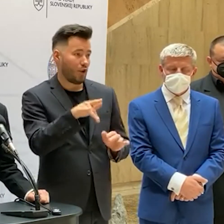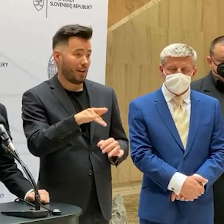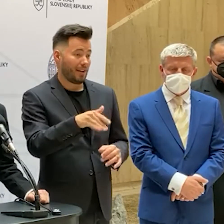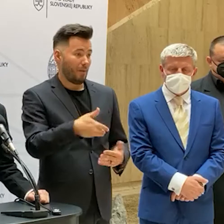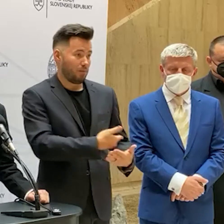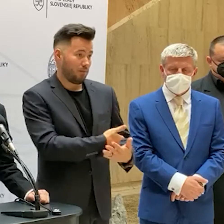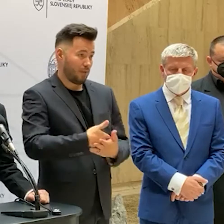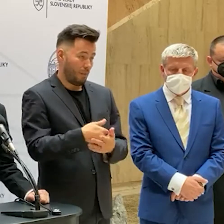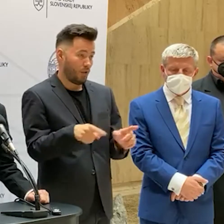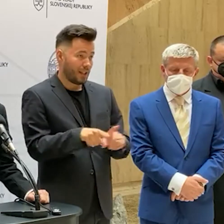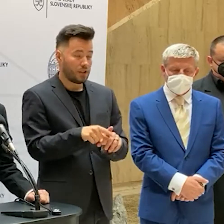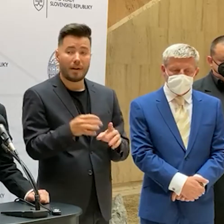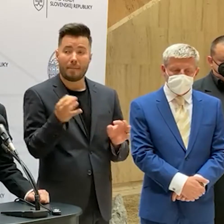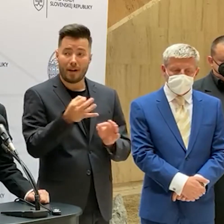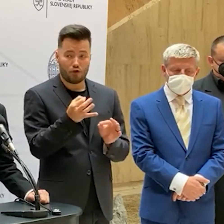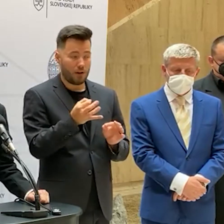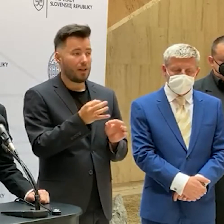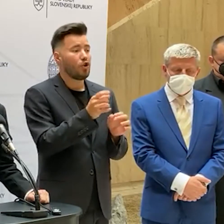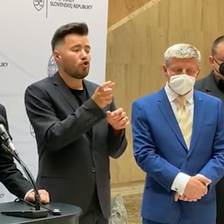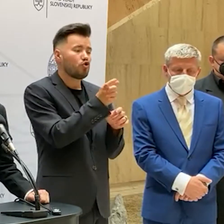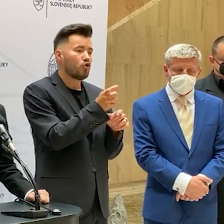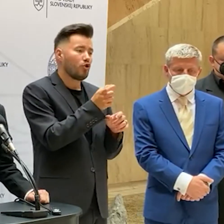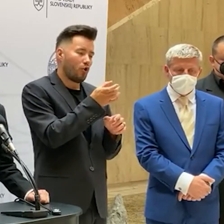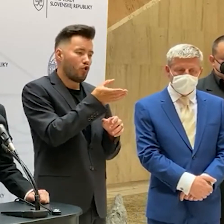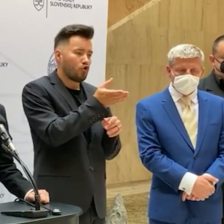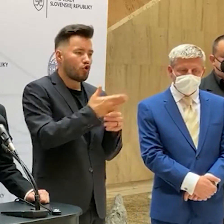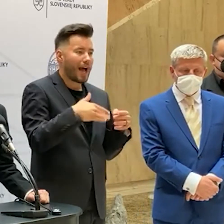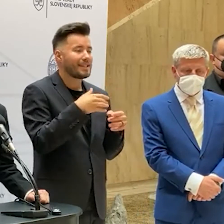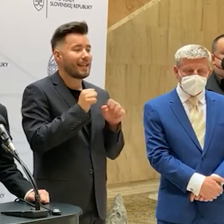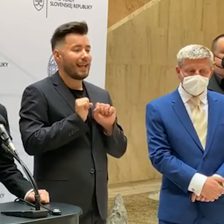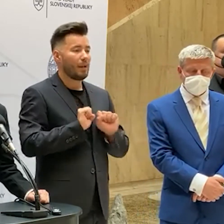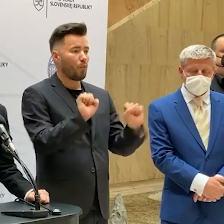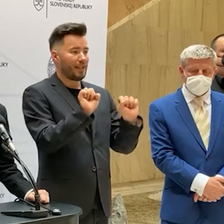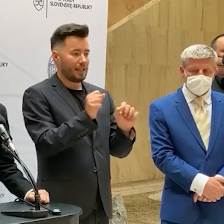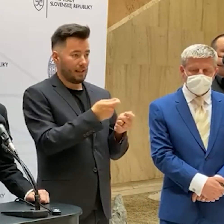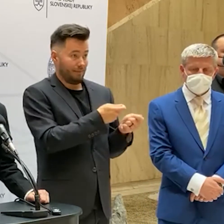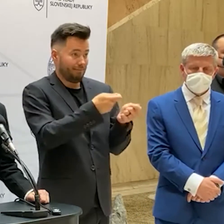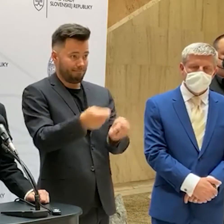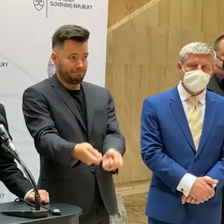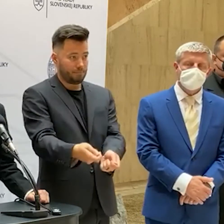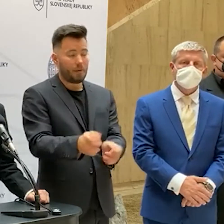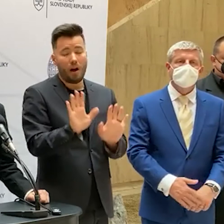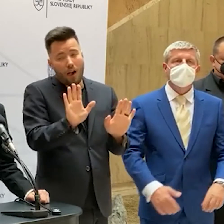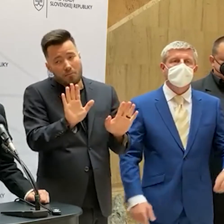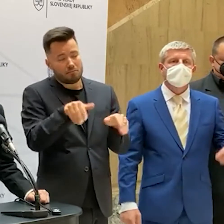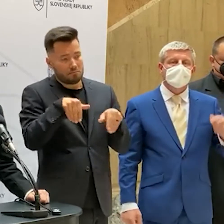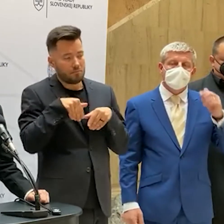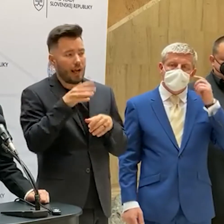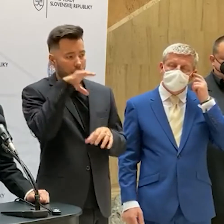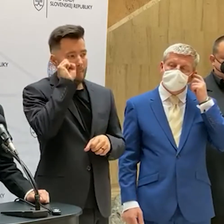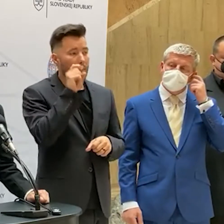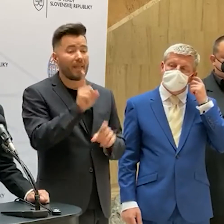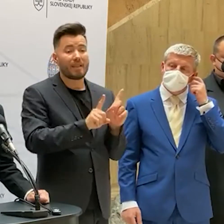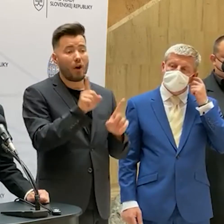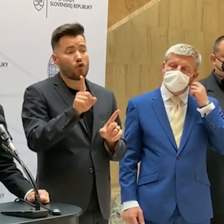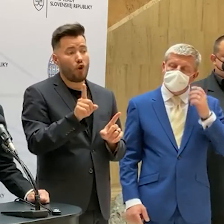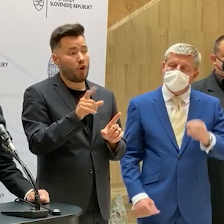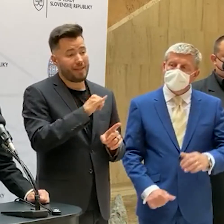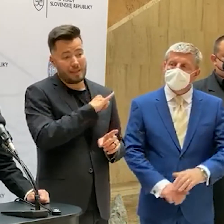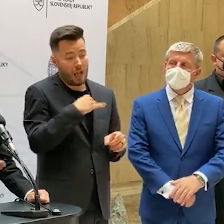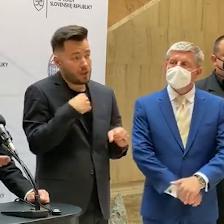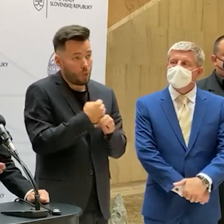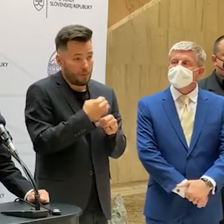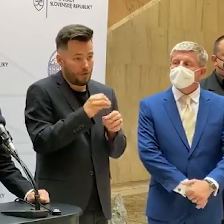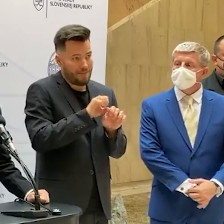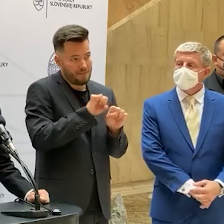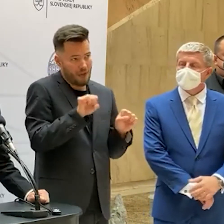pretože dá sa predpokladať, že na nich prenesú časové imunity. Ale samozrejme chápeme, že ak to niekto nechce spraviť v takomto vážnom životnom štádiu, tak